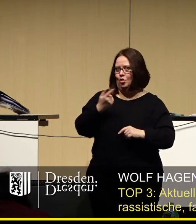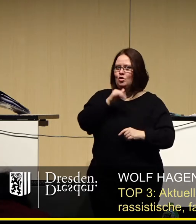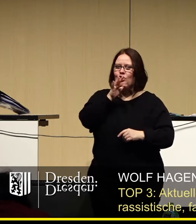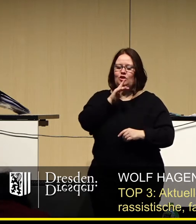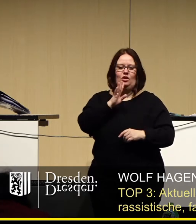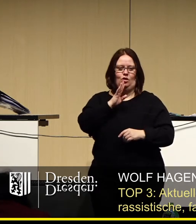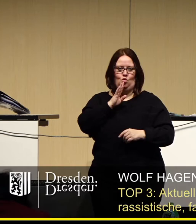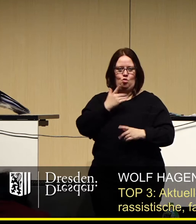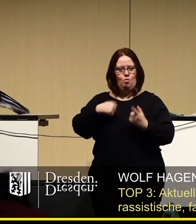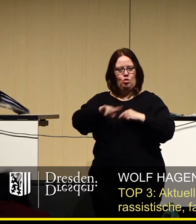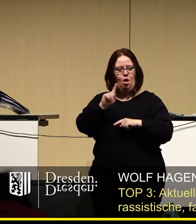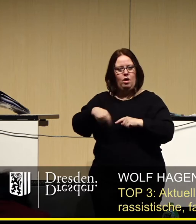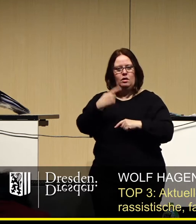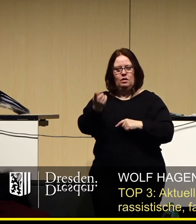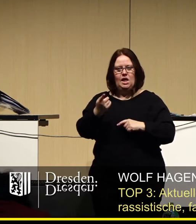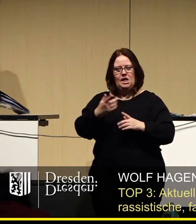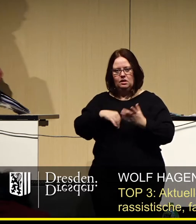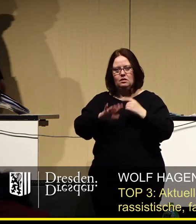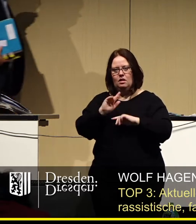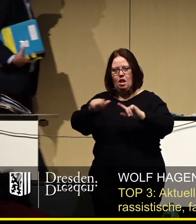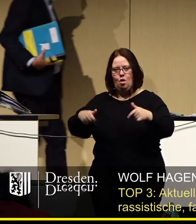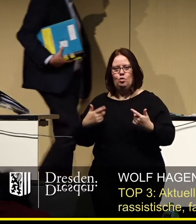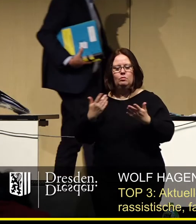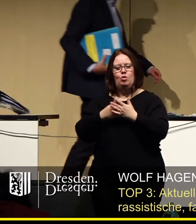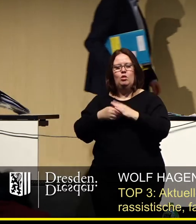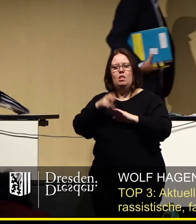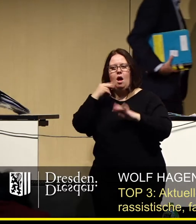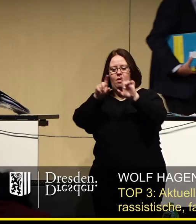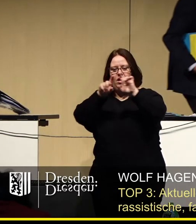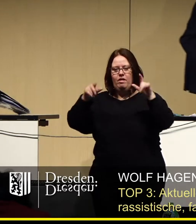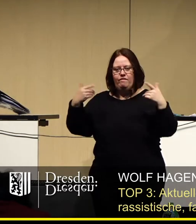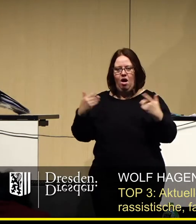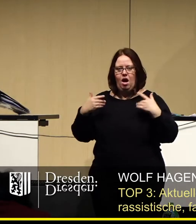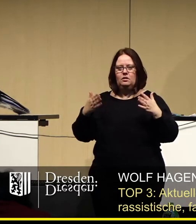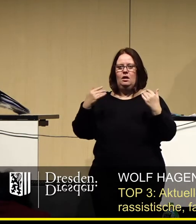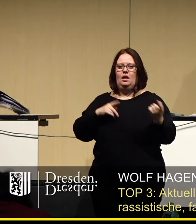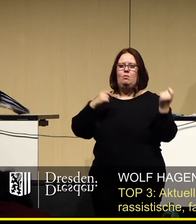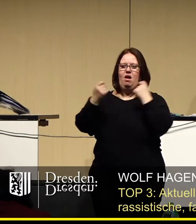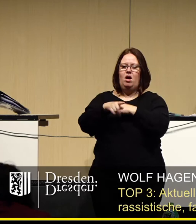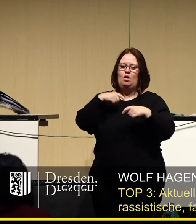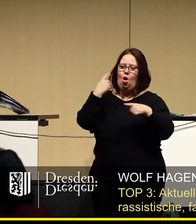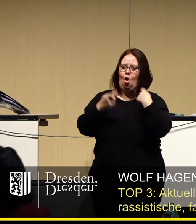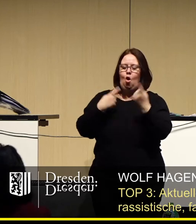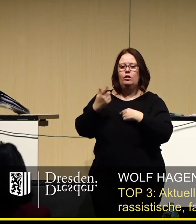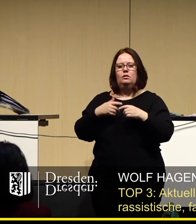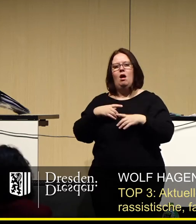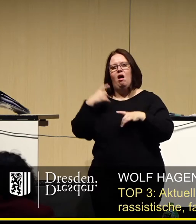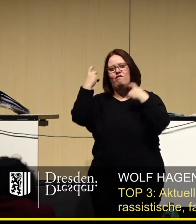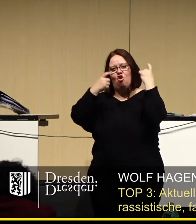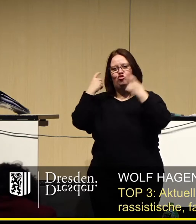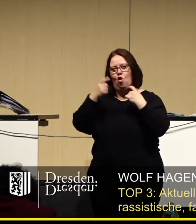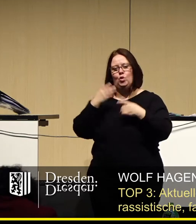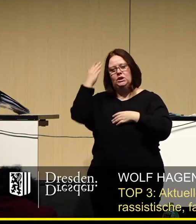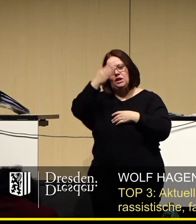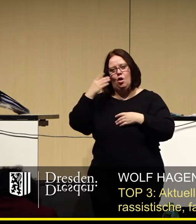ausreicht, wird zu den nächsten Keulen gegriffen. Diese tragen dann Aufschriften wie Klimawandelleugner, Verschwörungstheoretiker